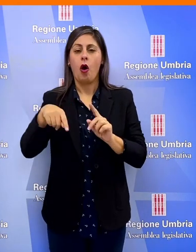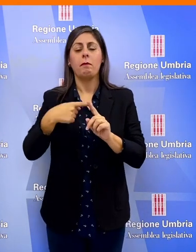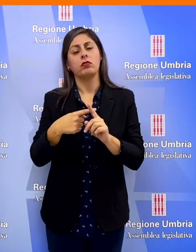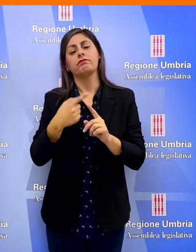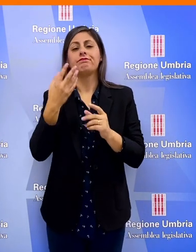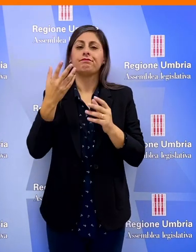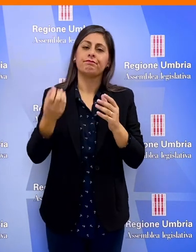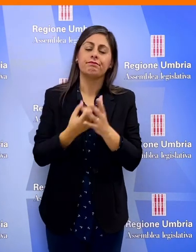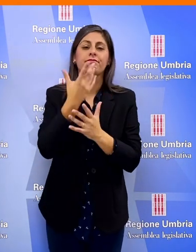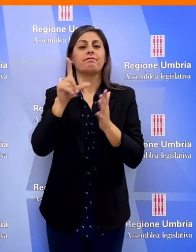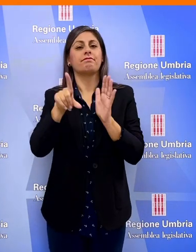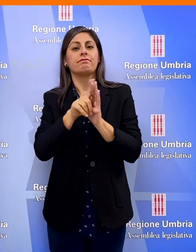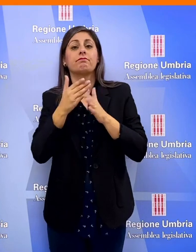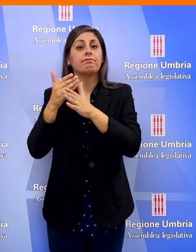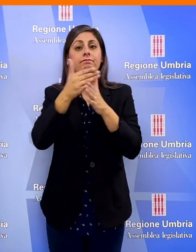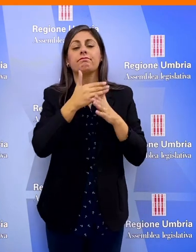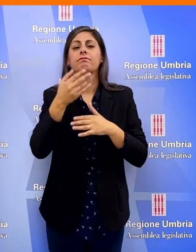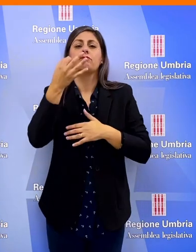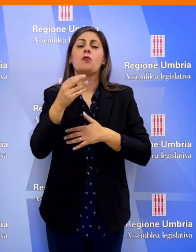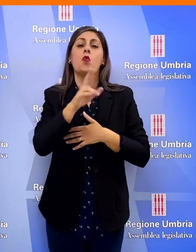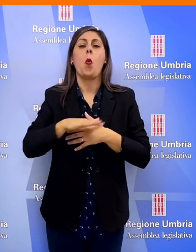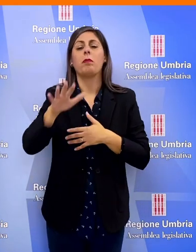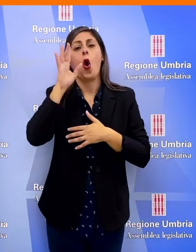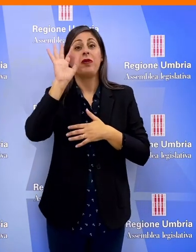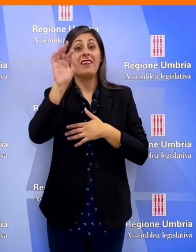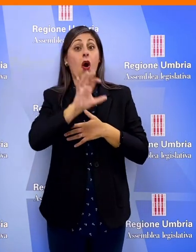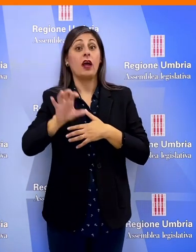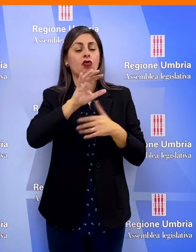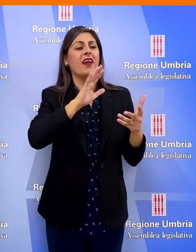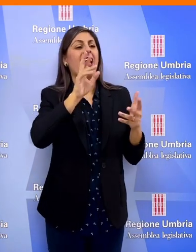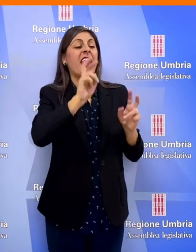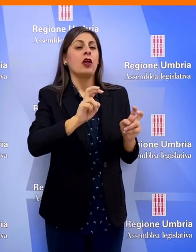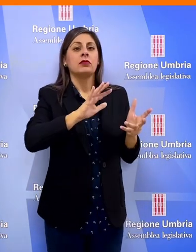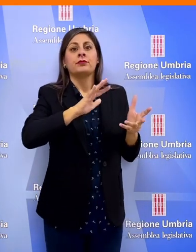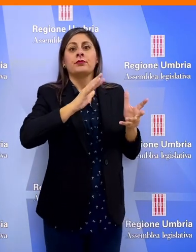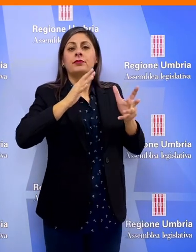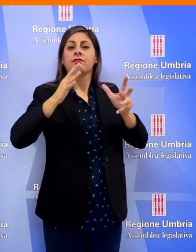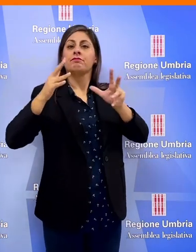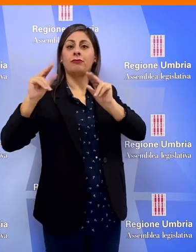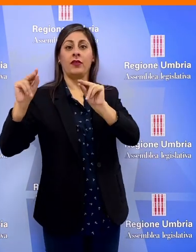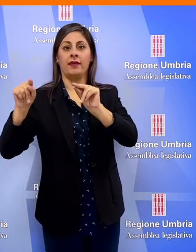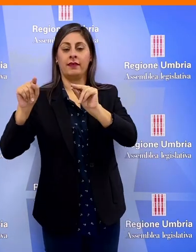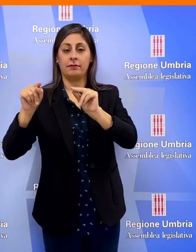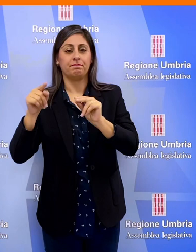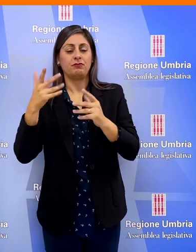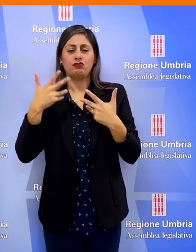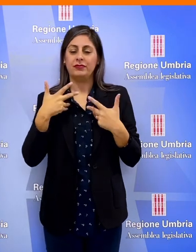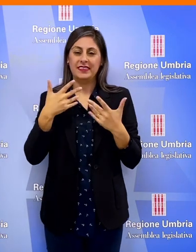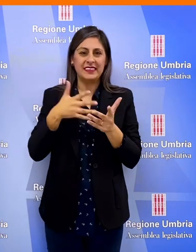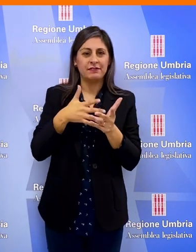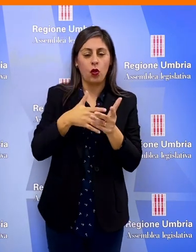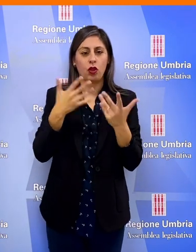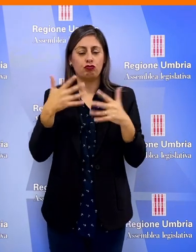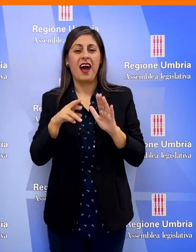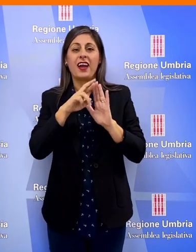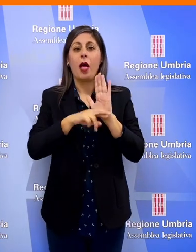grado di accelerare la transizione energetica della Regione Date le criticità connesse all'introduzione